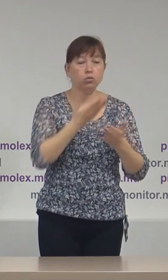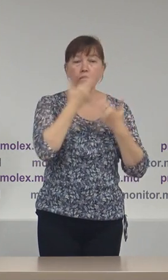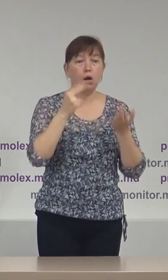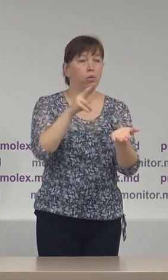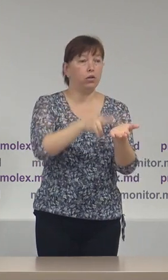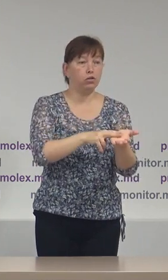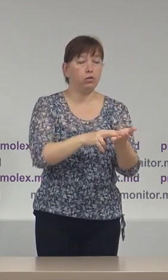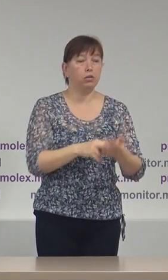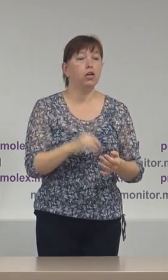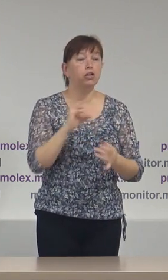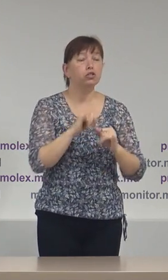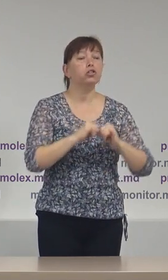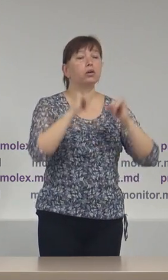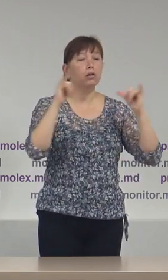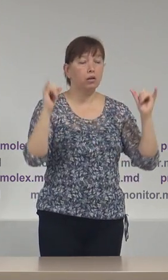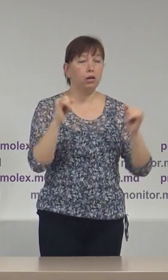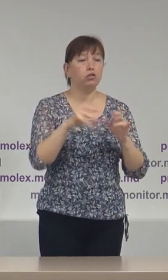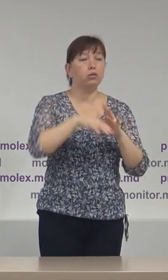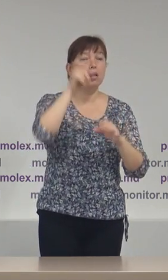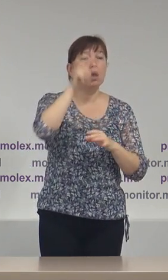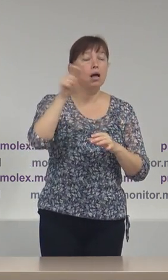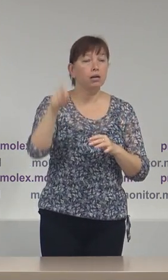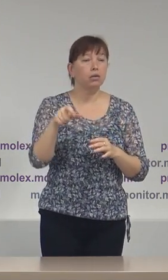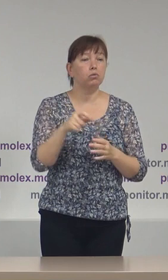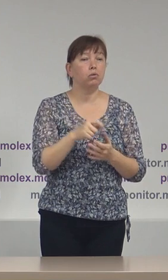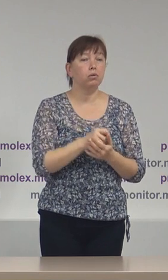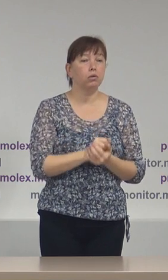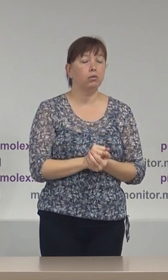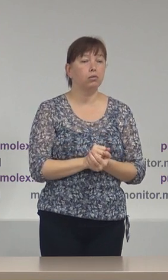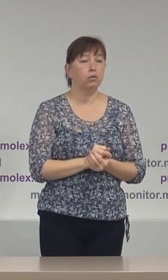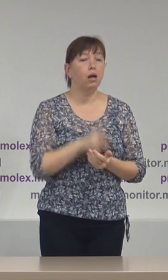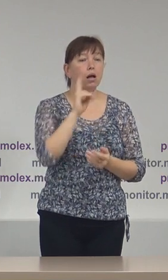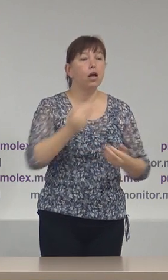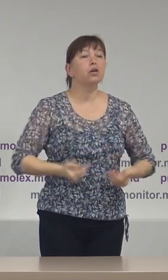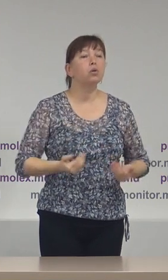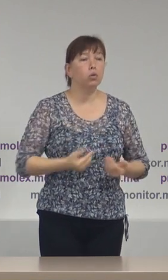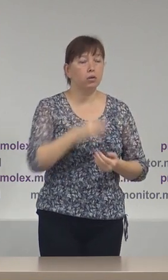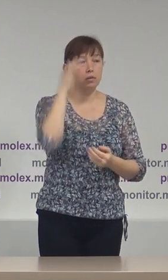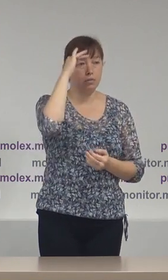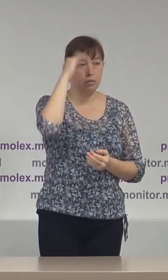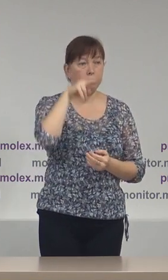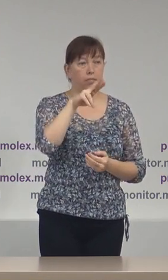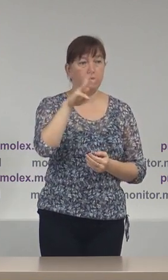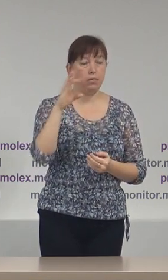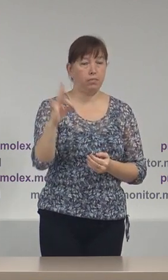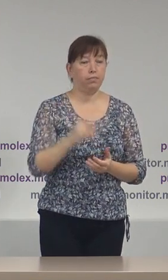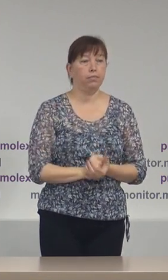și crește constant numărul de alegători care locuiesc în regiunea transnistreană.